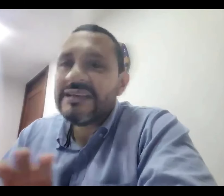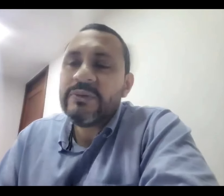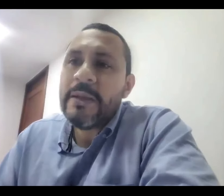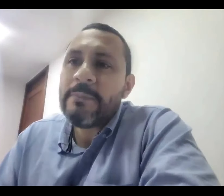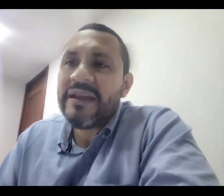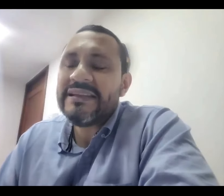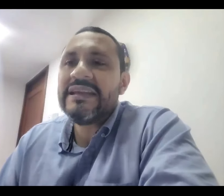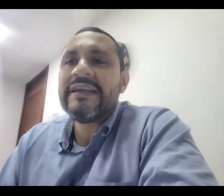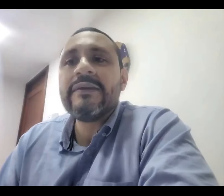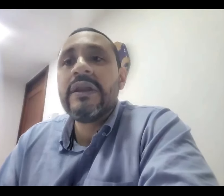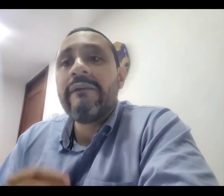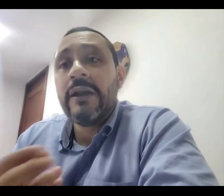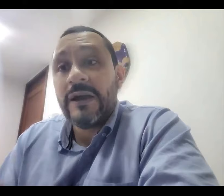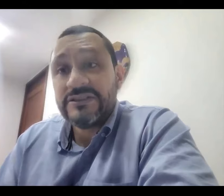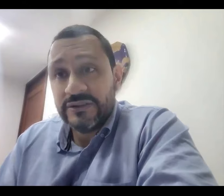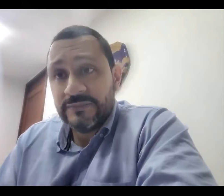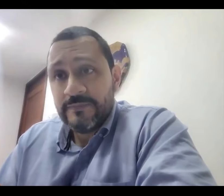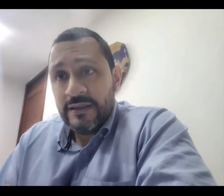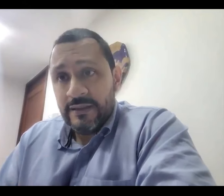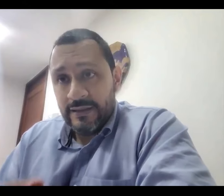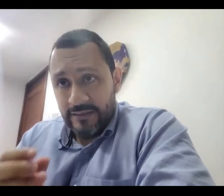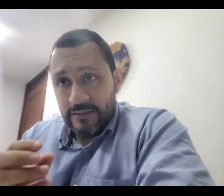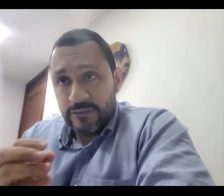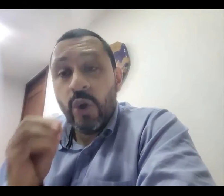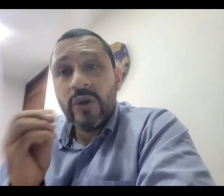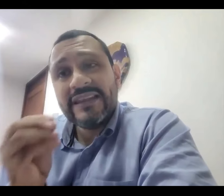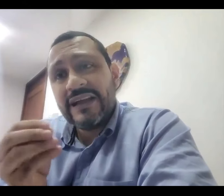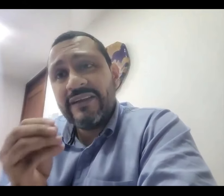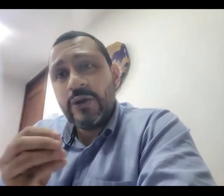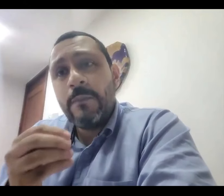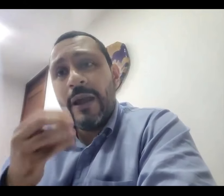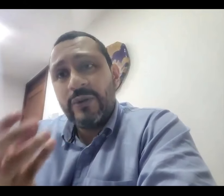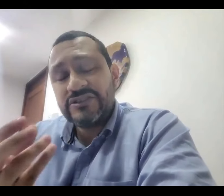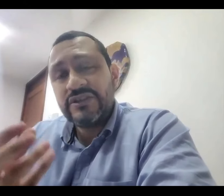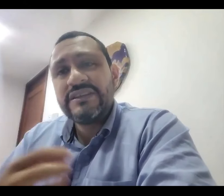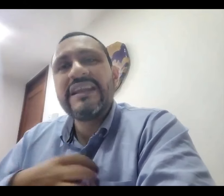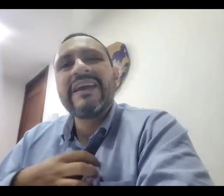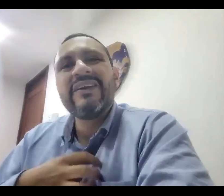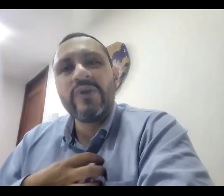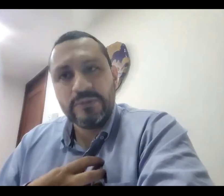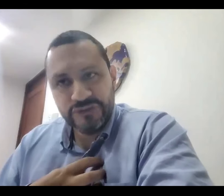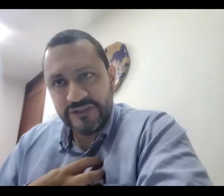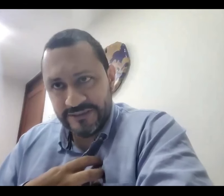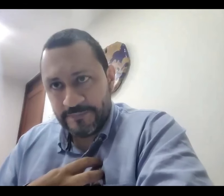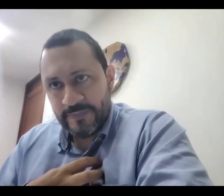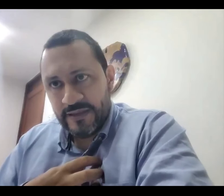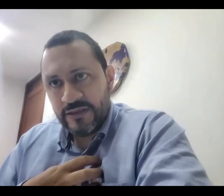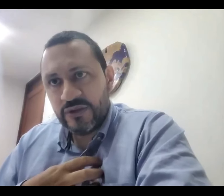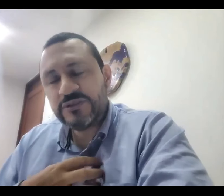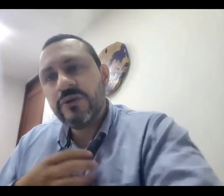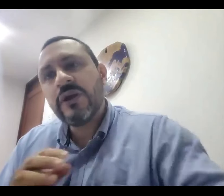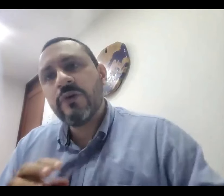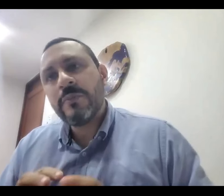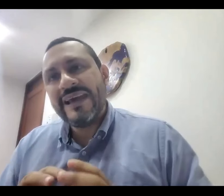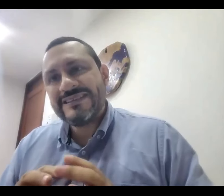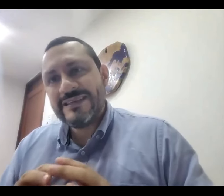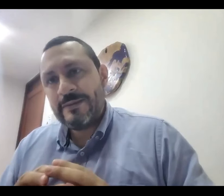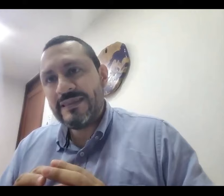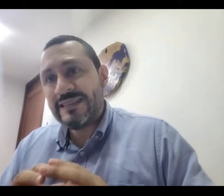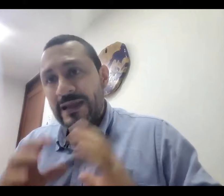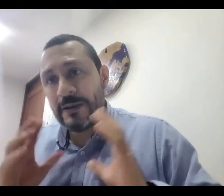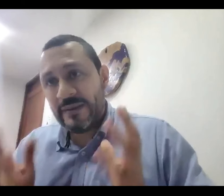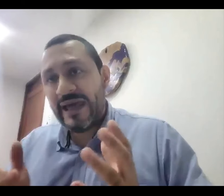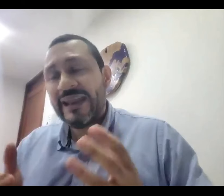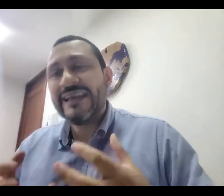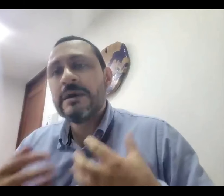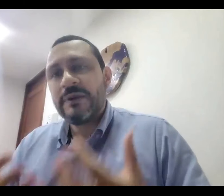la segunda parte tiene que ver con la valoración todo lo que tenga que ver con valoración tiene que ver con emociones entonces de una otra forma es